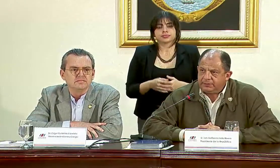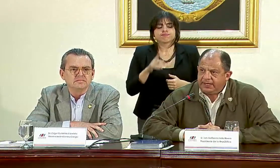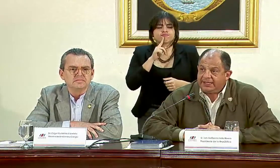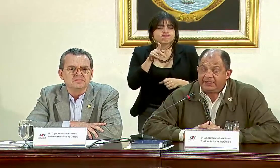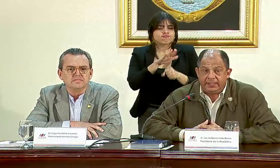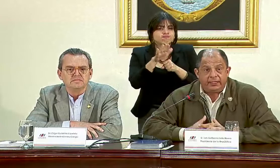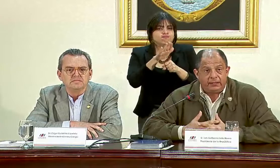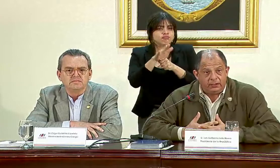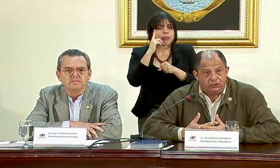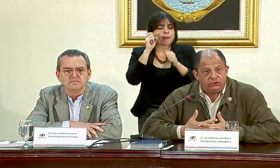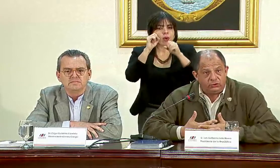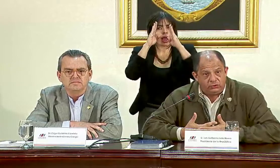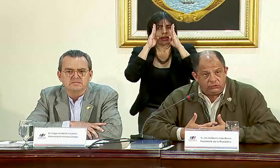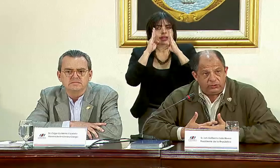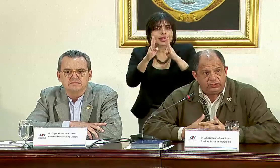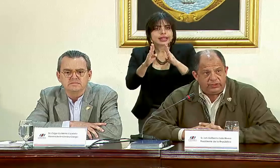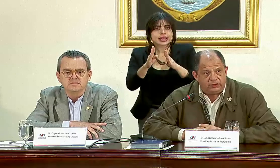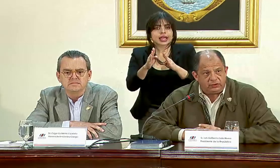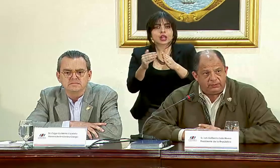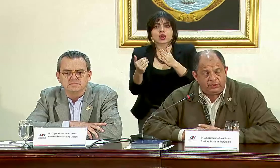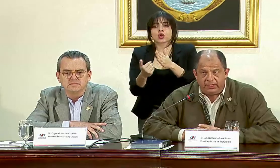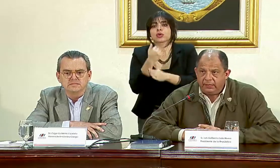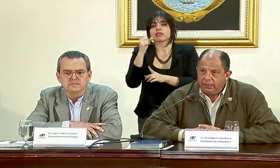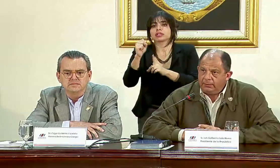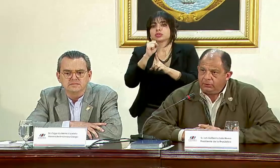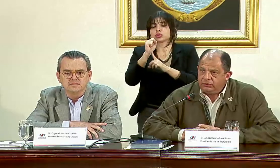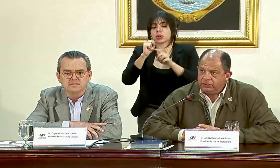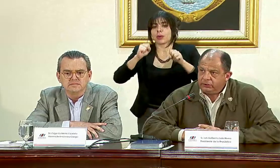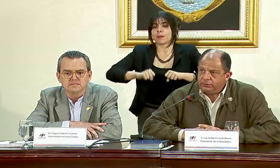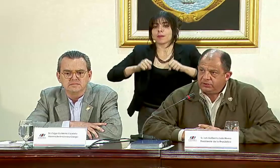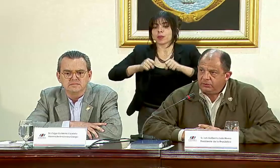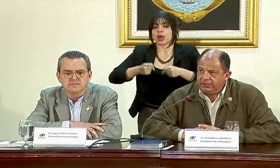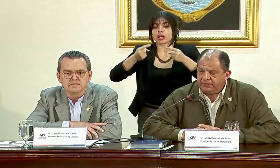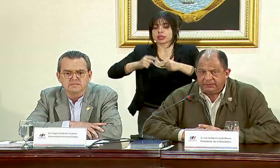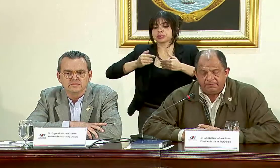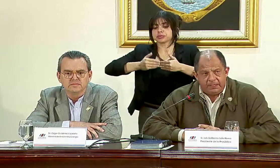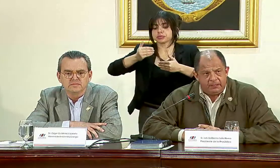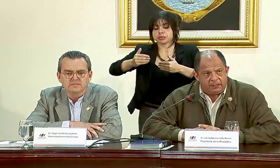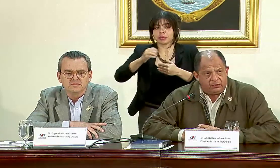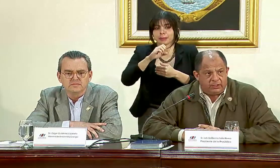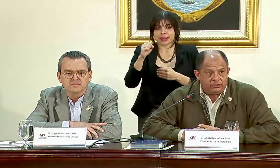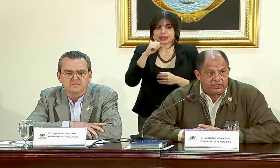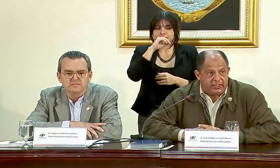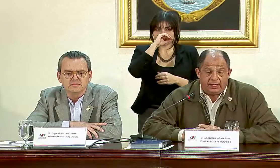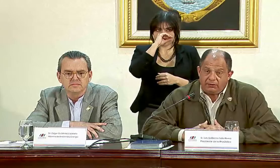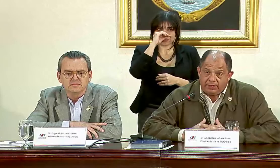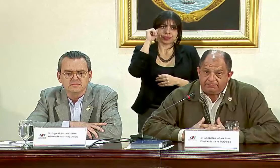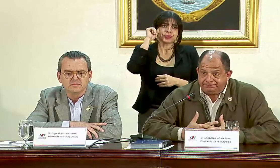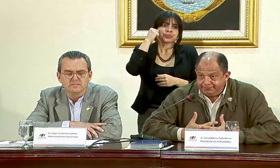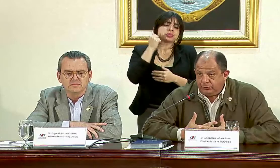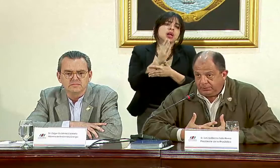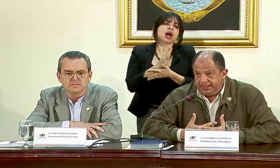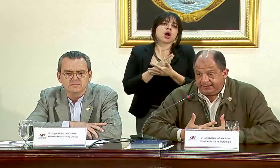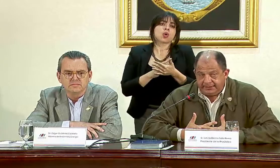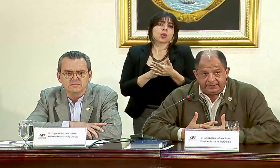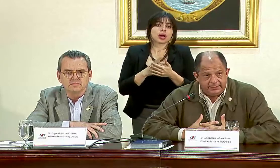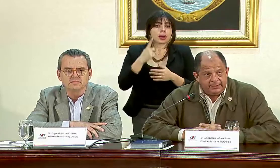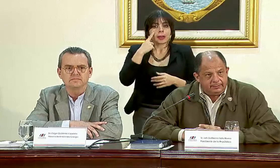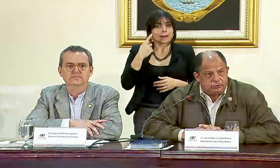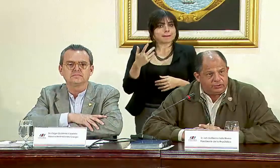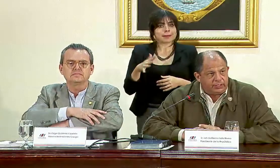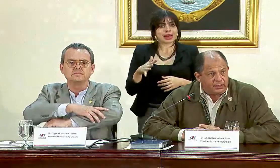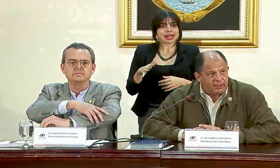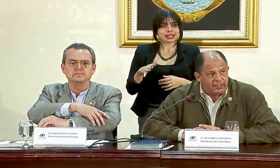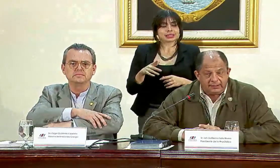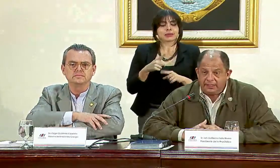suficientes para atender incluso los nuevos eventos que puedan producirse en los próximos meses. Recordemos que, aunque no lo parezca,